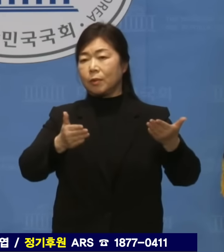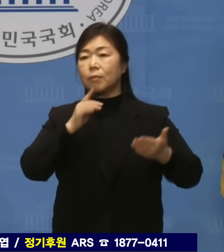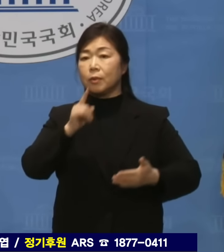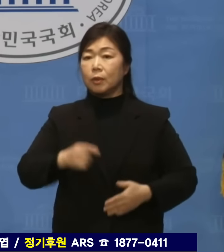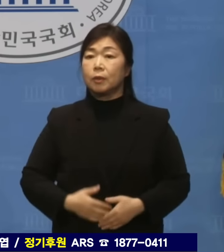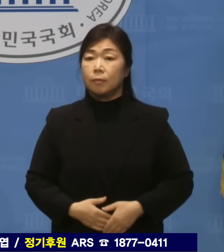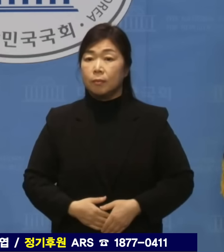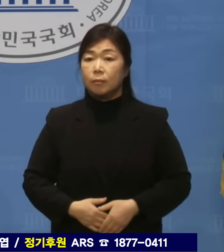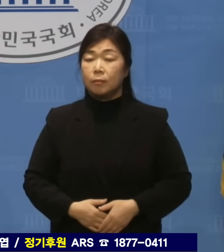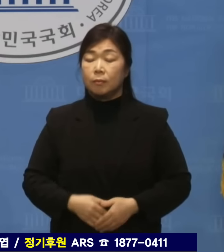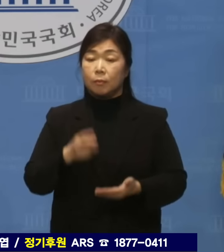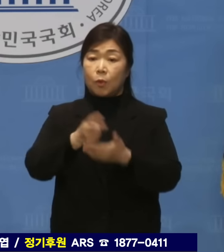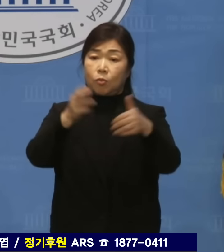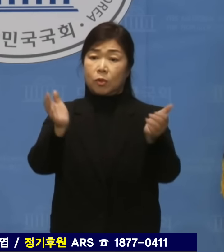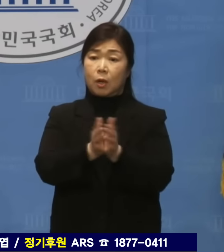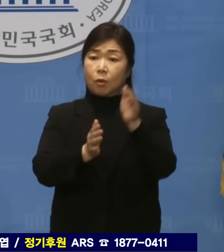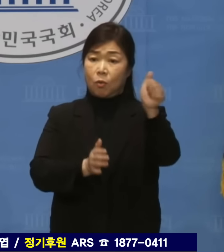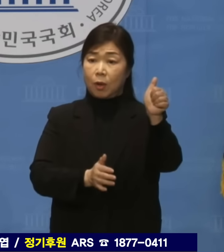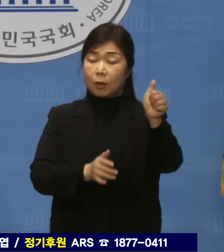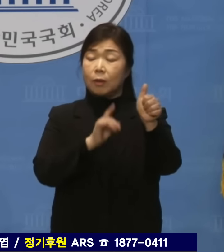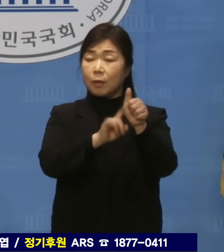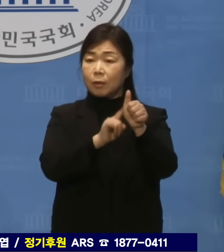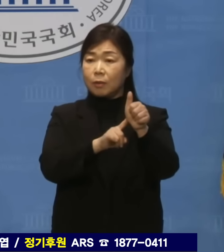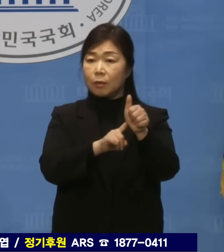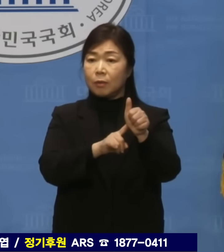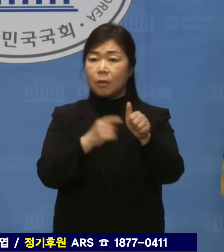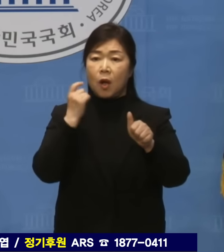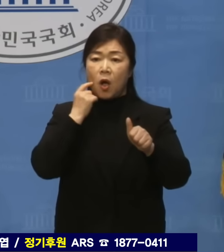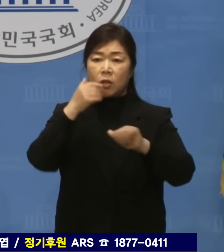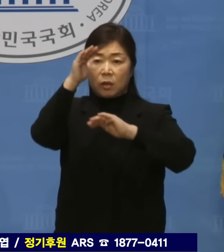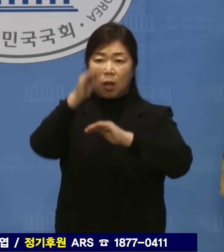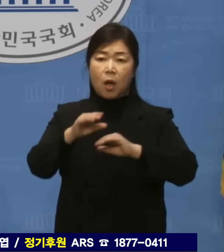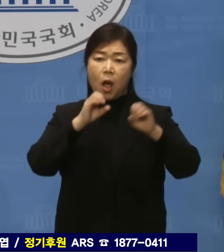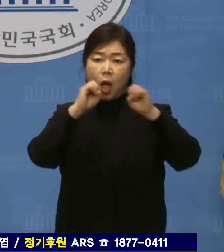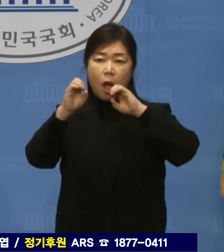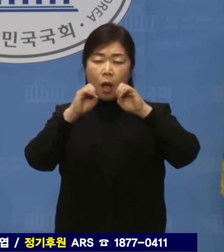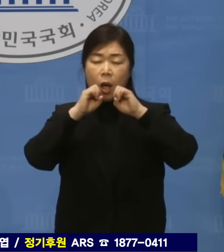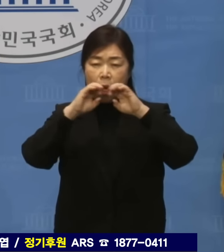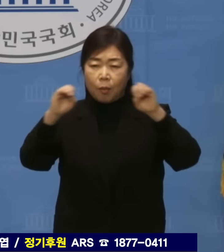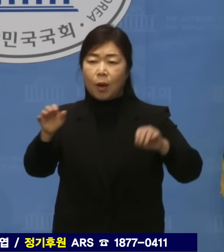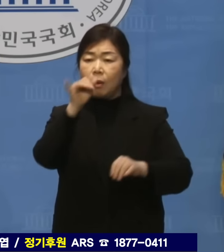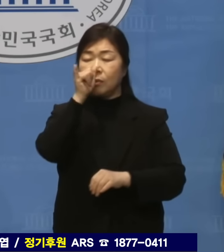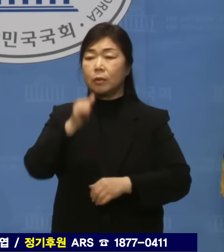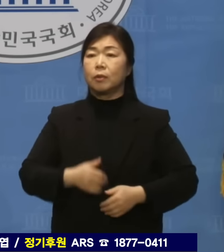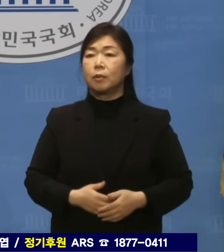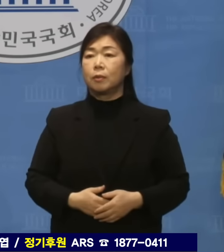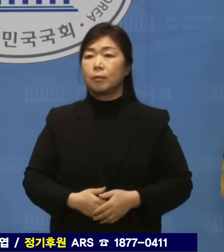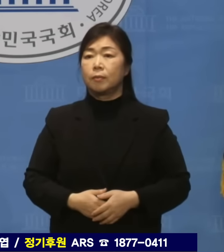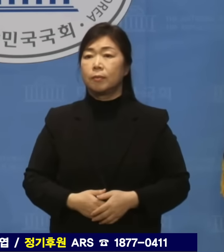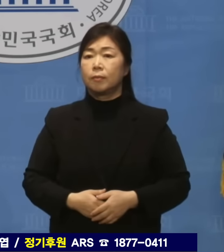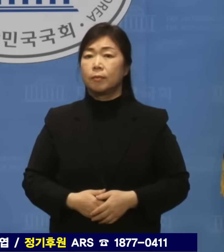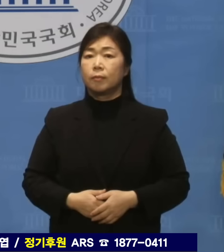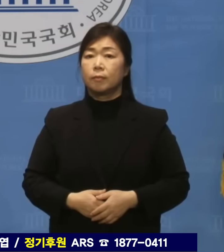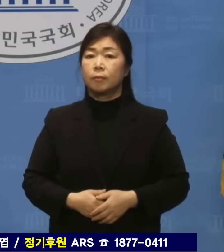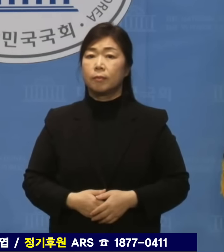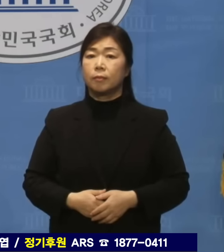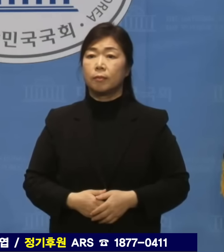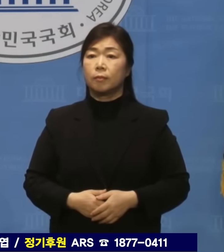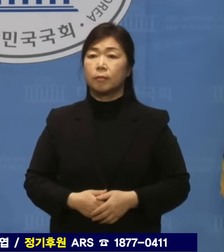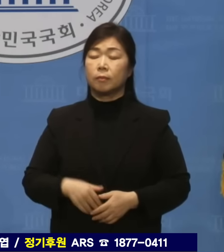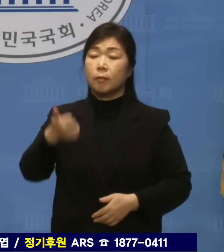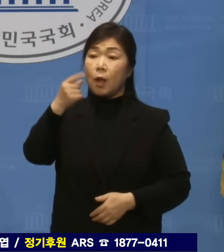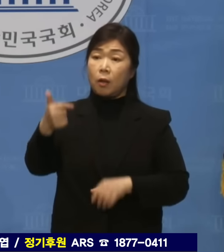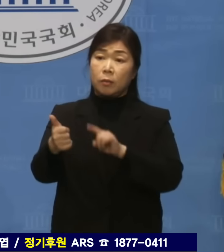명색이 법무부 장관 출신 여당 대표가 허위 사실을 유포하고 있으니 황당무게합니다. 한동훈